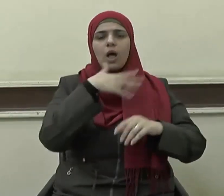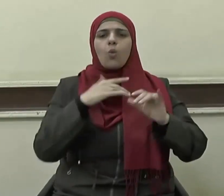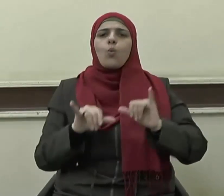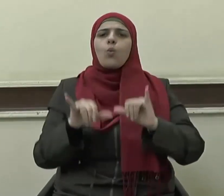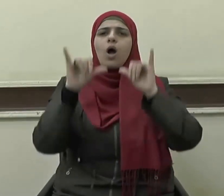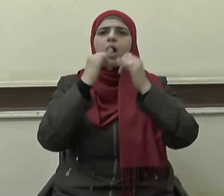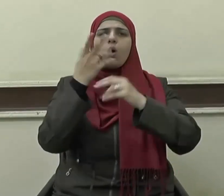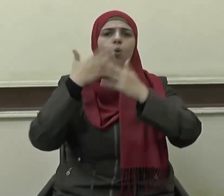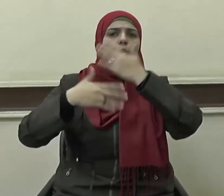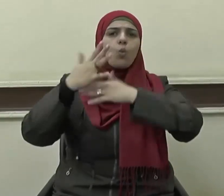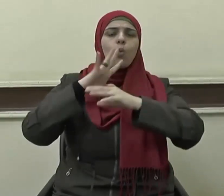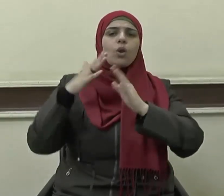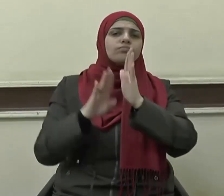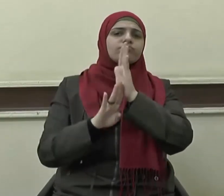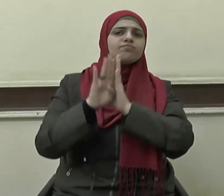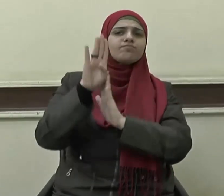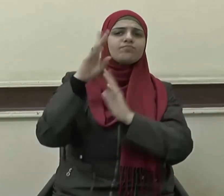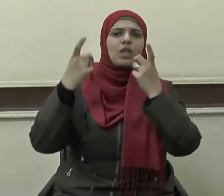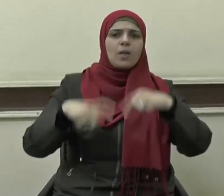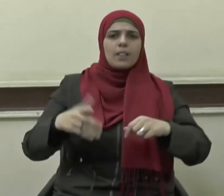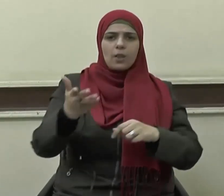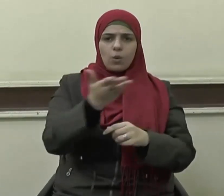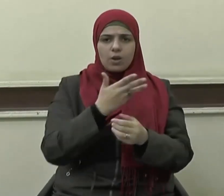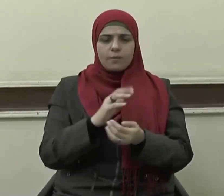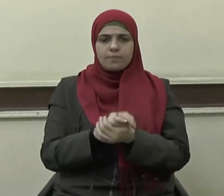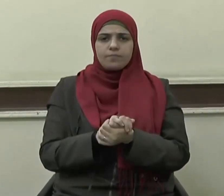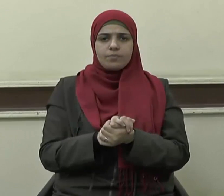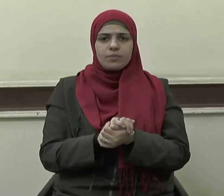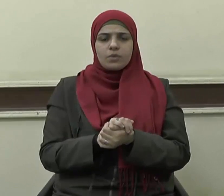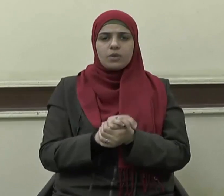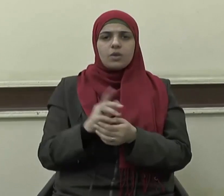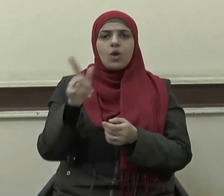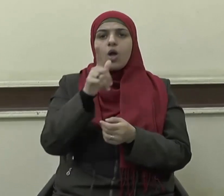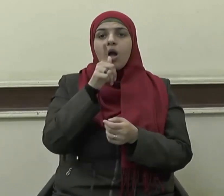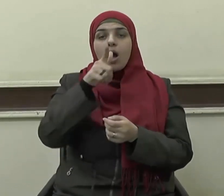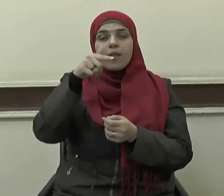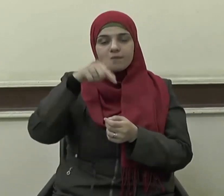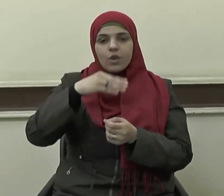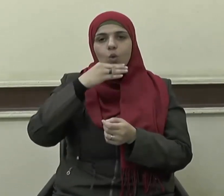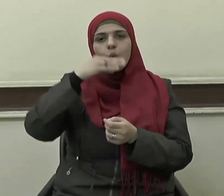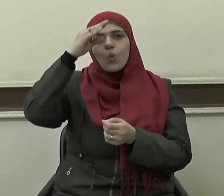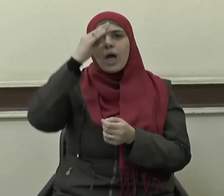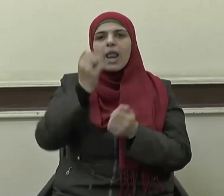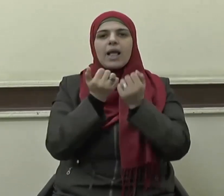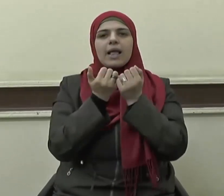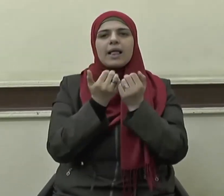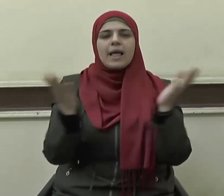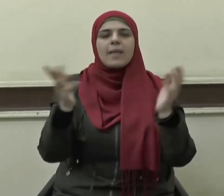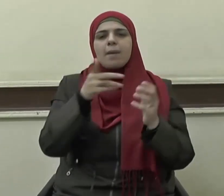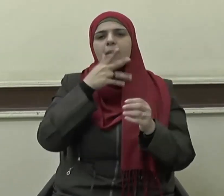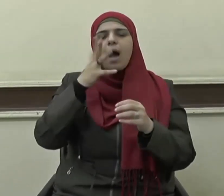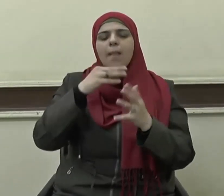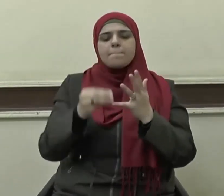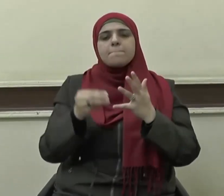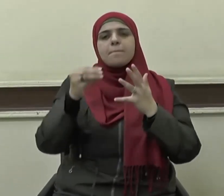ورقيها ولقد عبر القرآن الكريم عن مرحلة الشباب